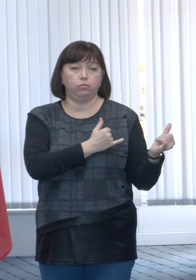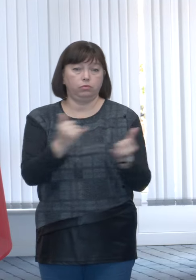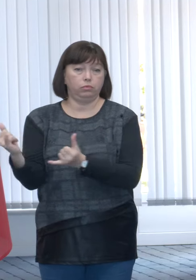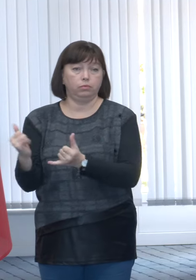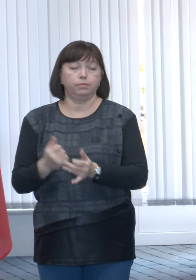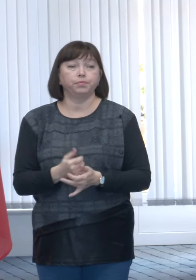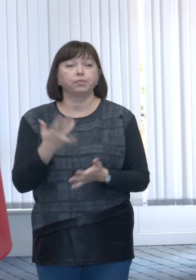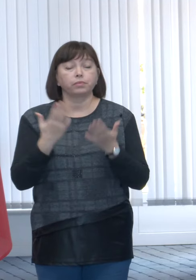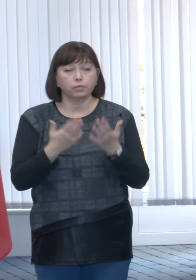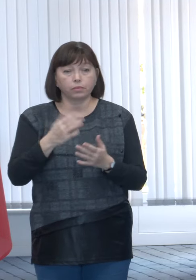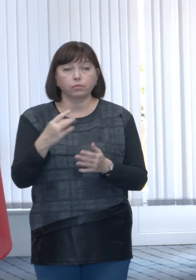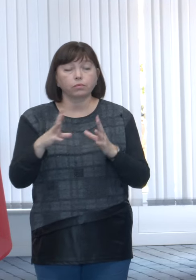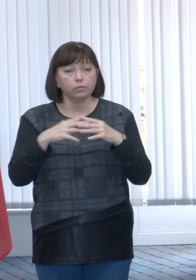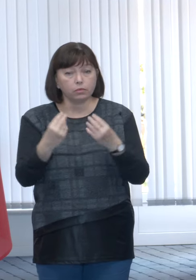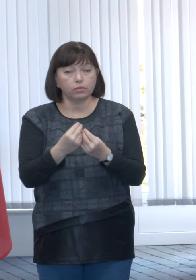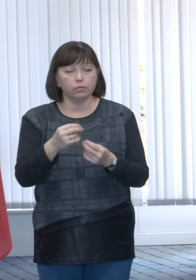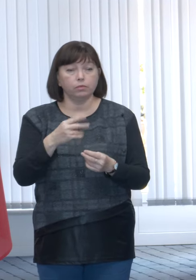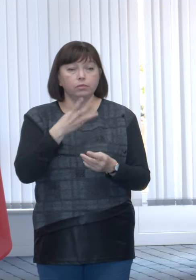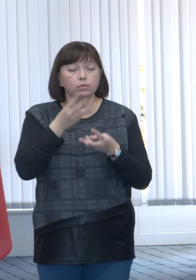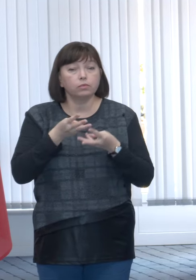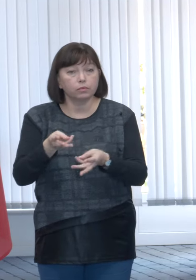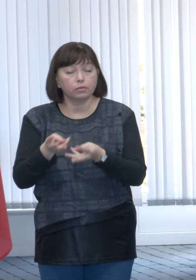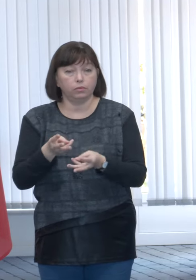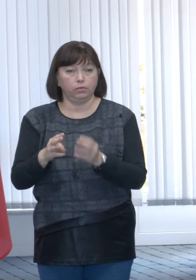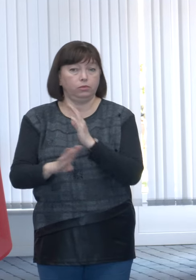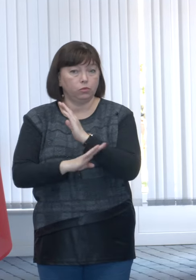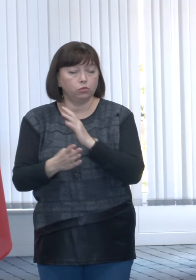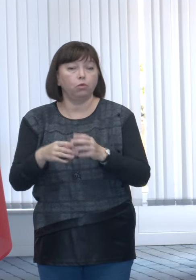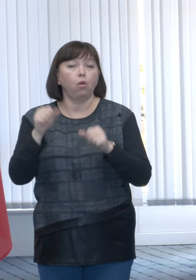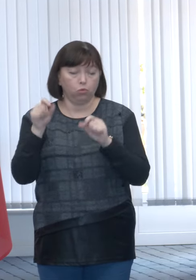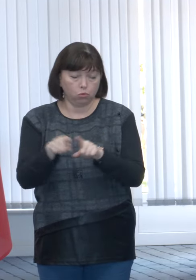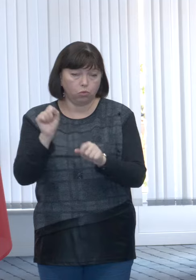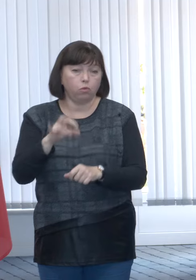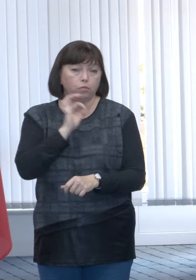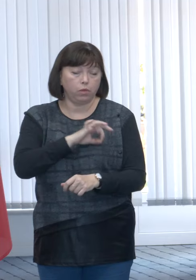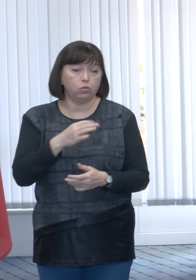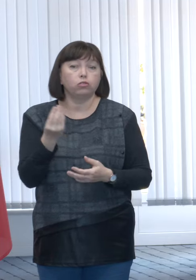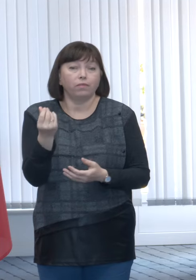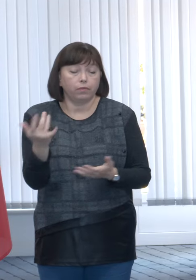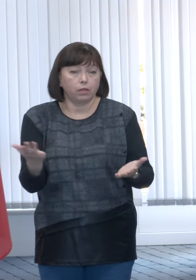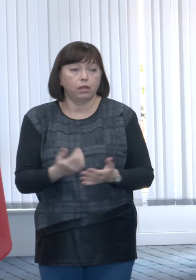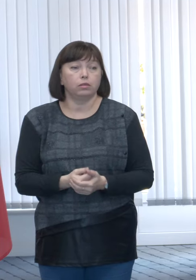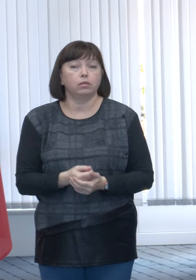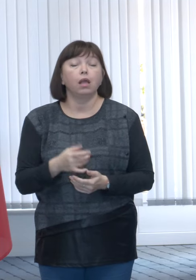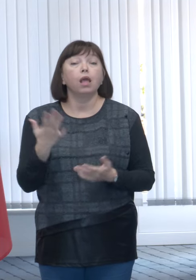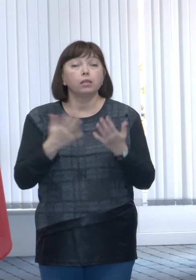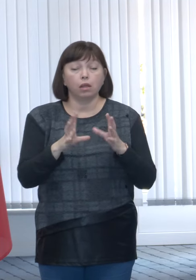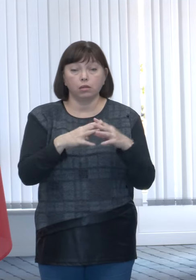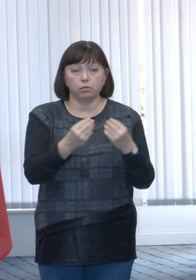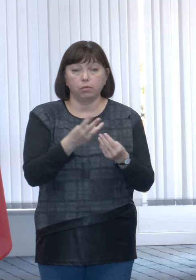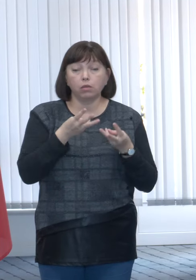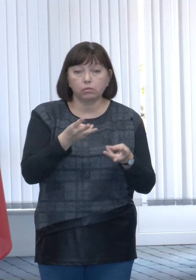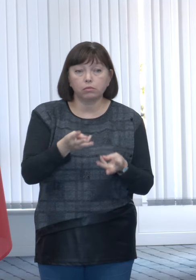compensație. Dacă gospodăria se încălzește cu sursă solidă, va putea beneficia dacă veniturile sunt reduse. dacă gospodăria se